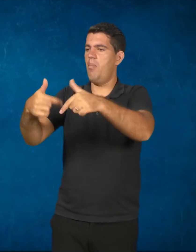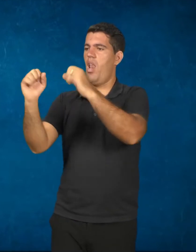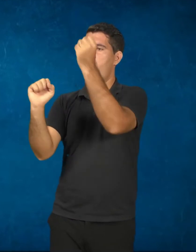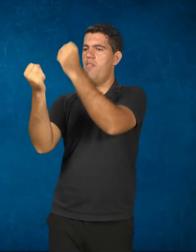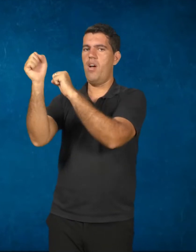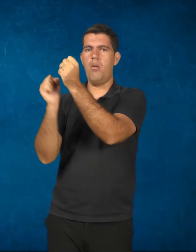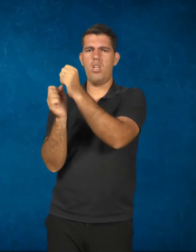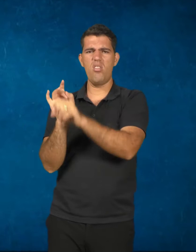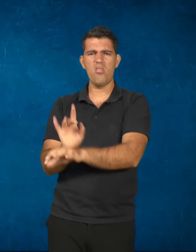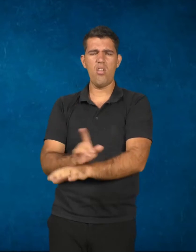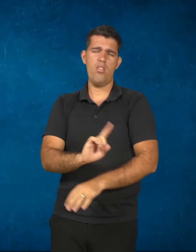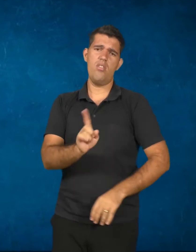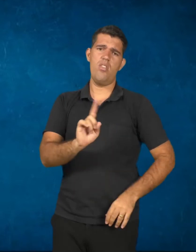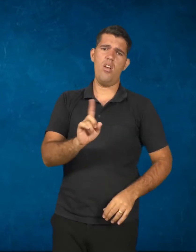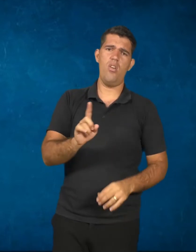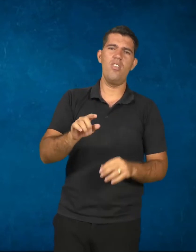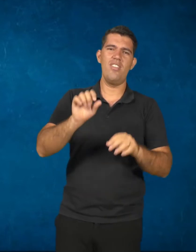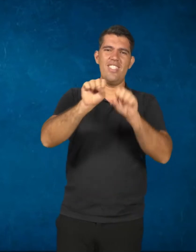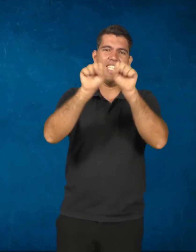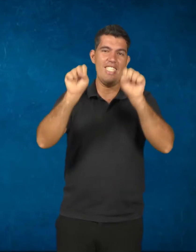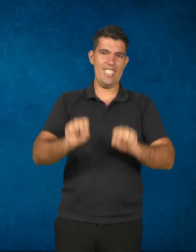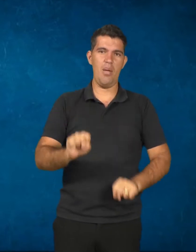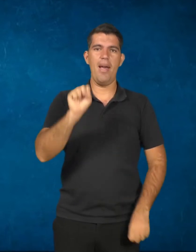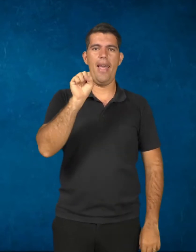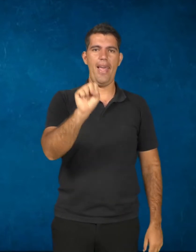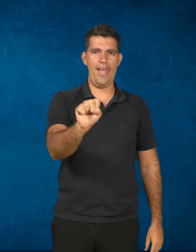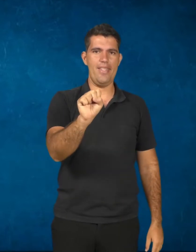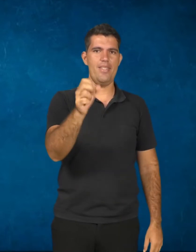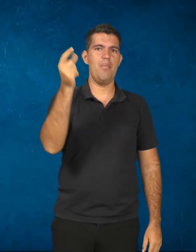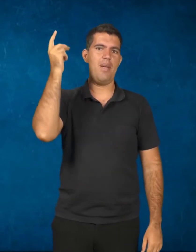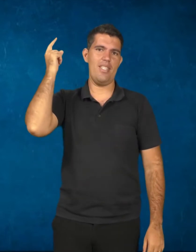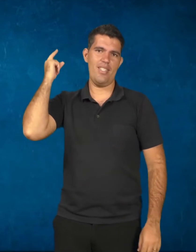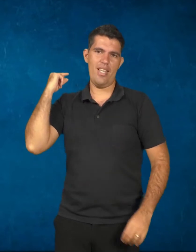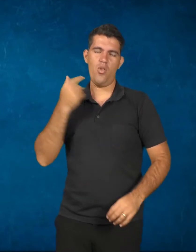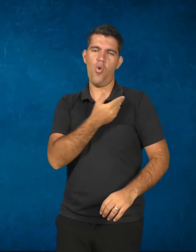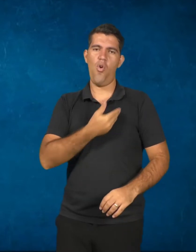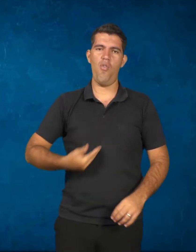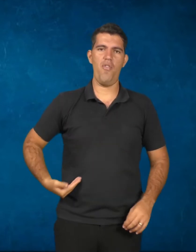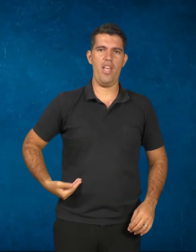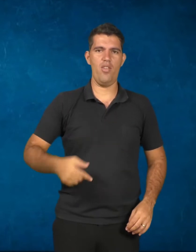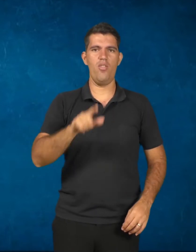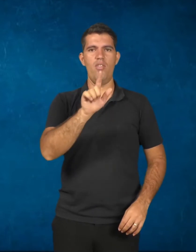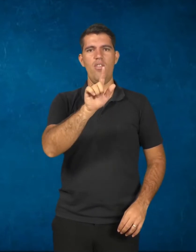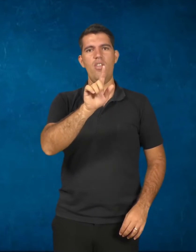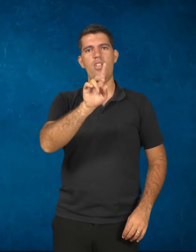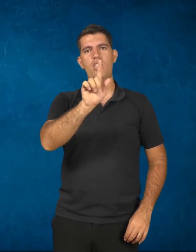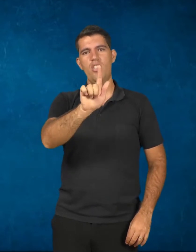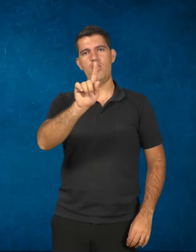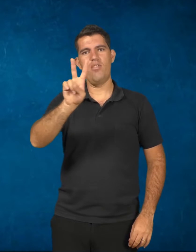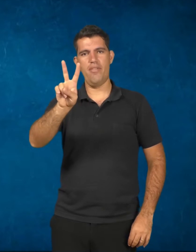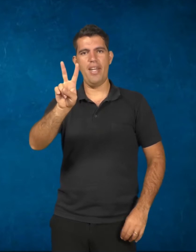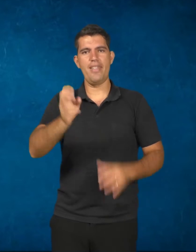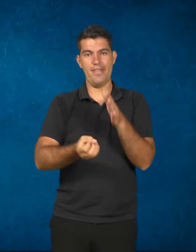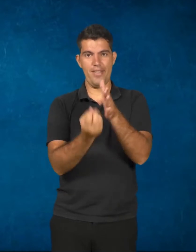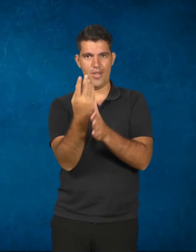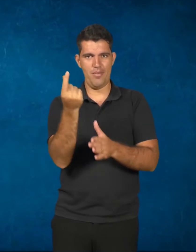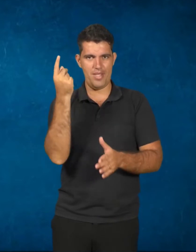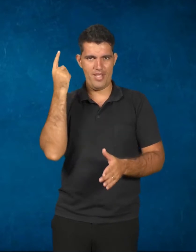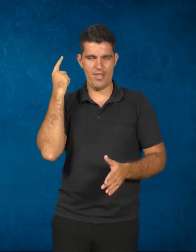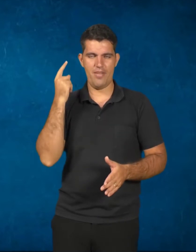da iniciativa do Sistema S, que foi criada lá pelo governo Vargas. Esses estudiosos pensavam também numa